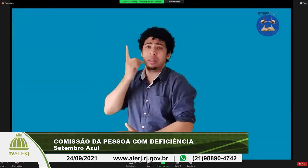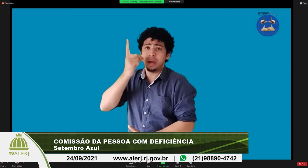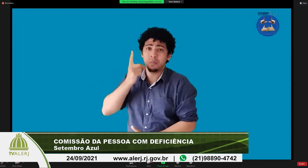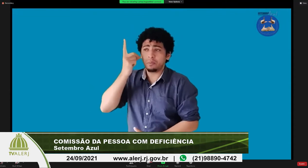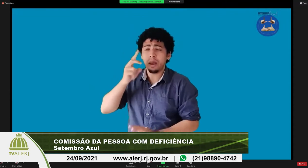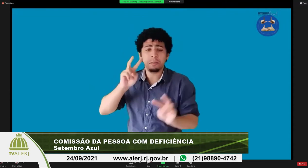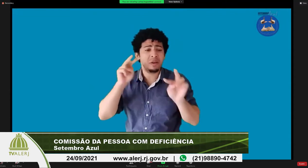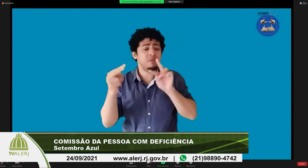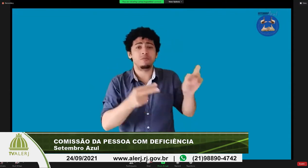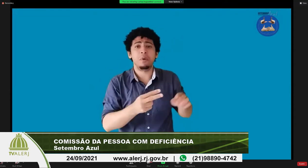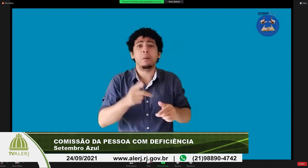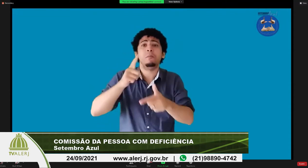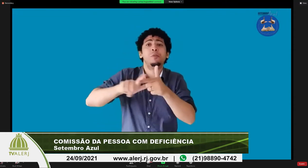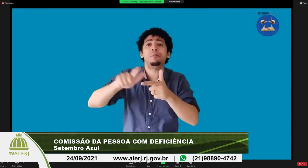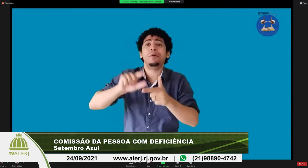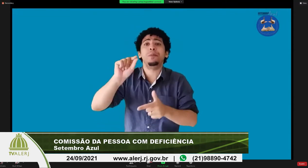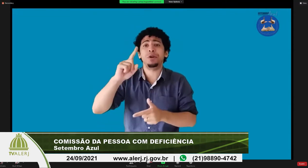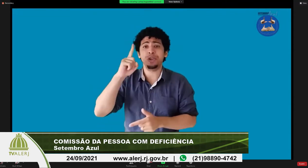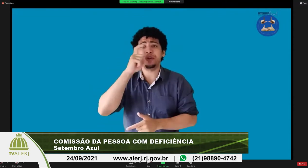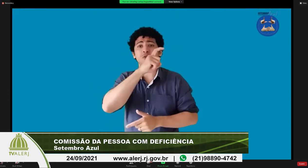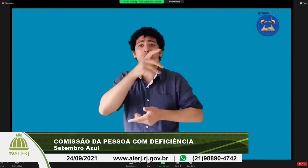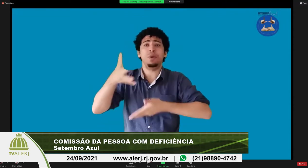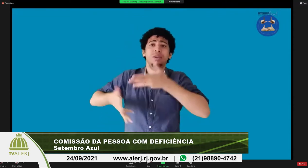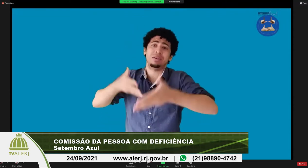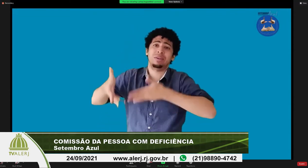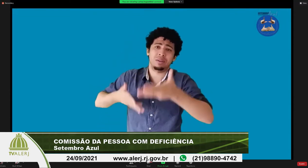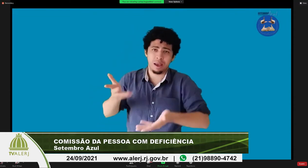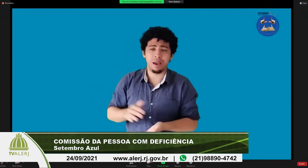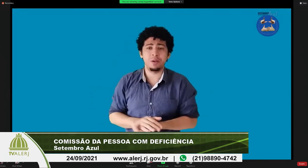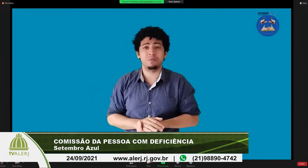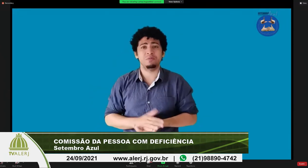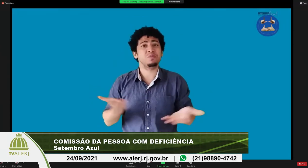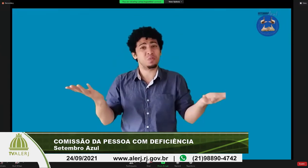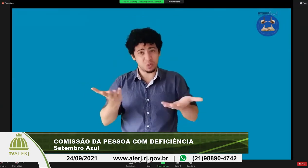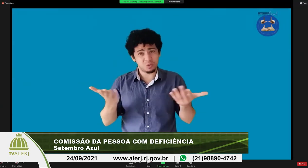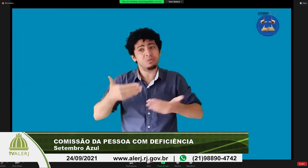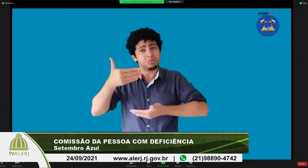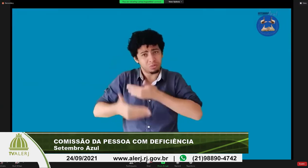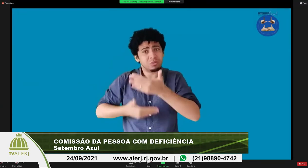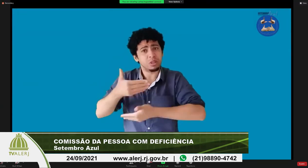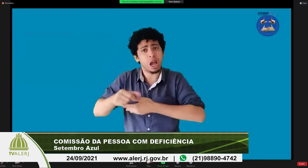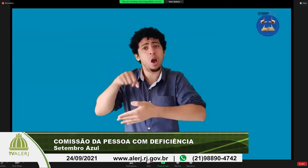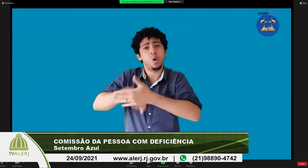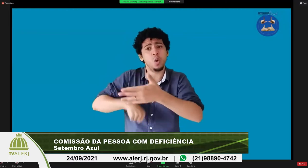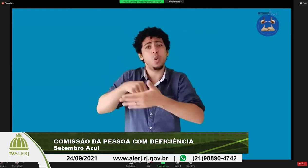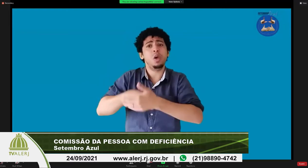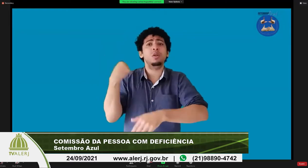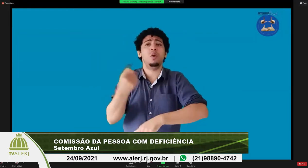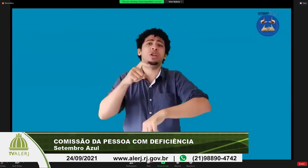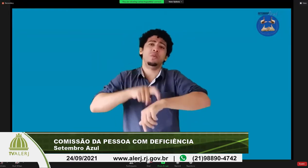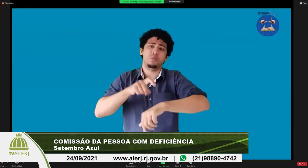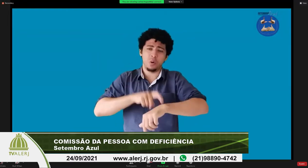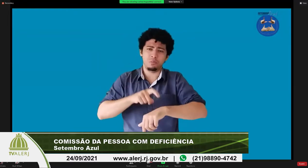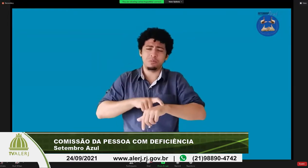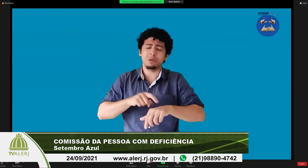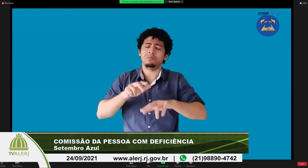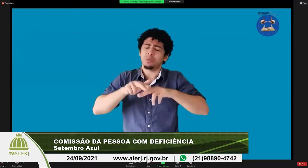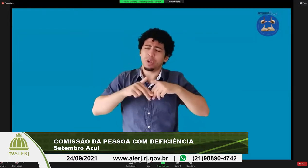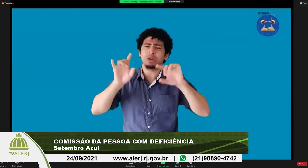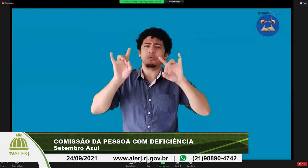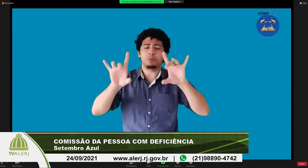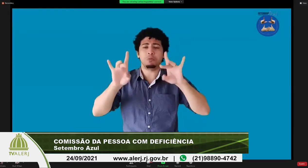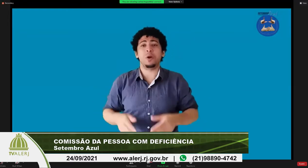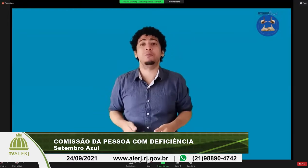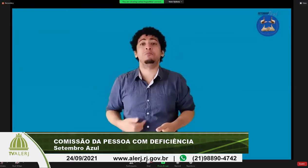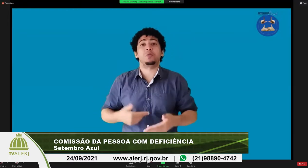projetos ligados aos deputados de acessibilidade a um reconhecimento também da questão ligada muitas vezes na dificuldade de não ter libras nesses espaços